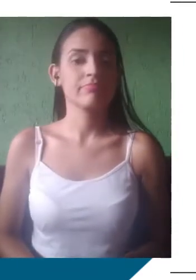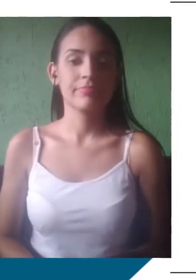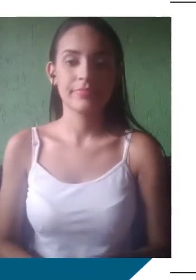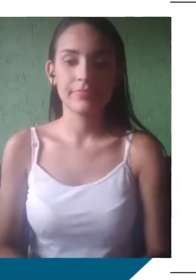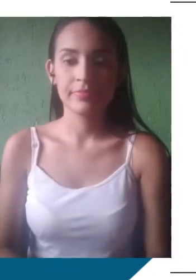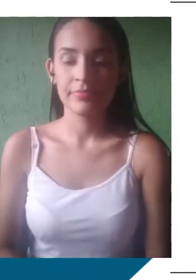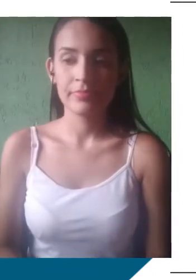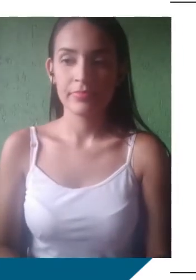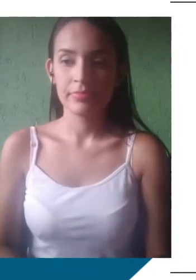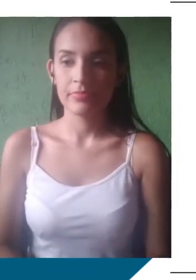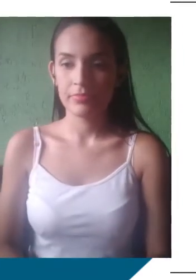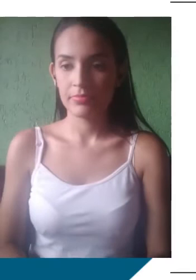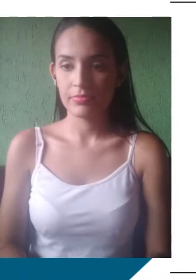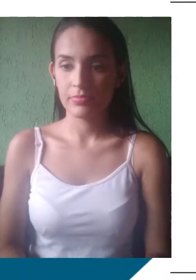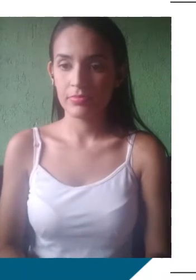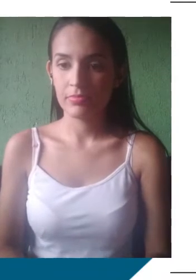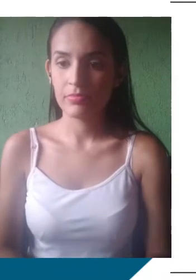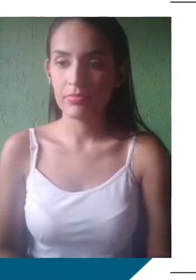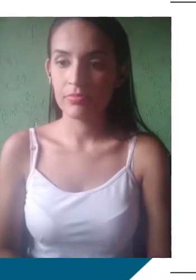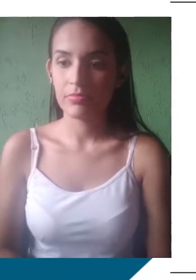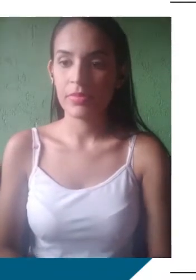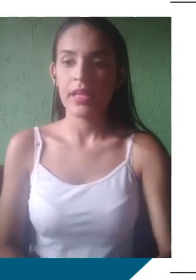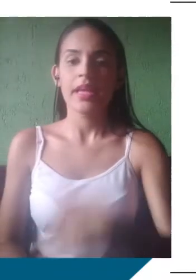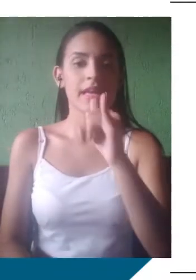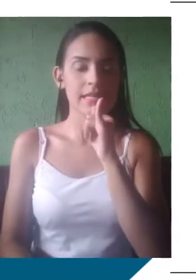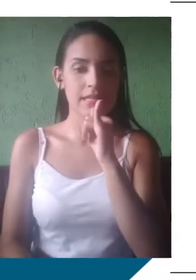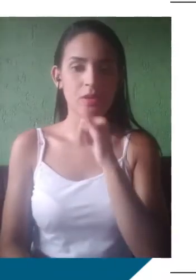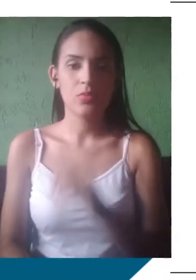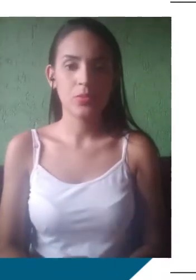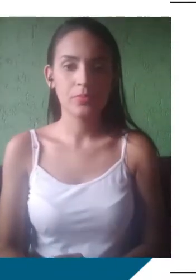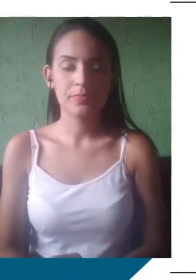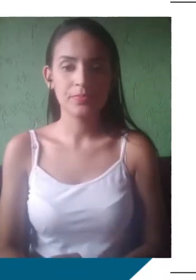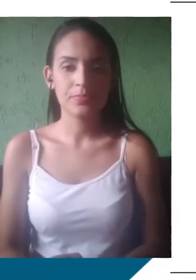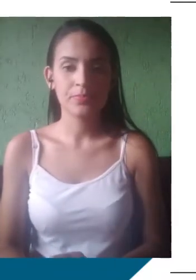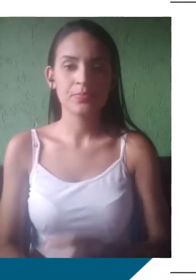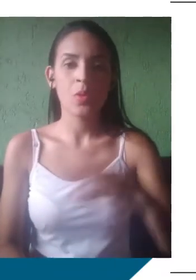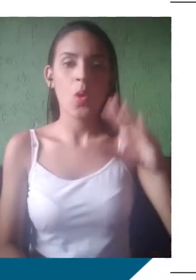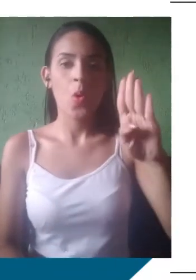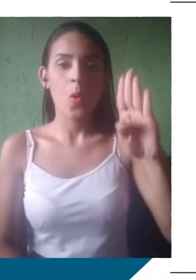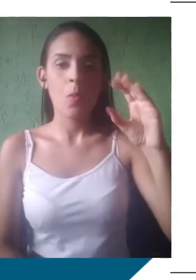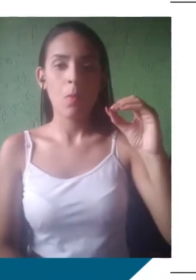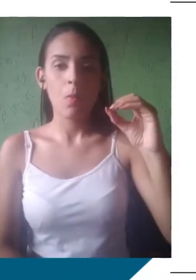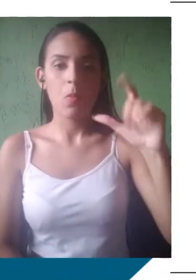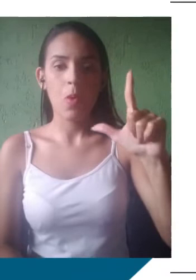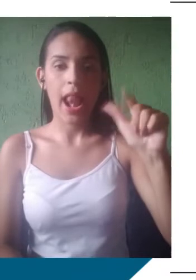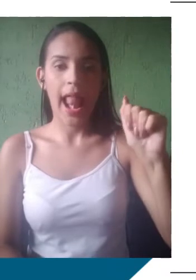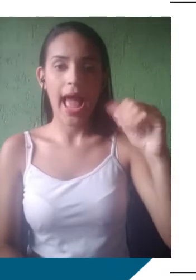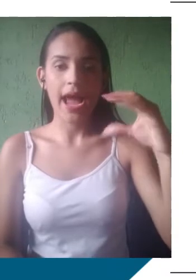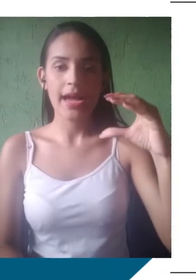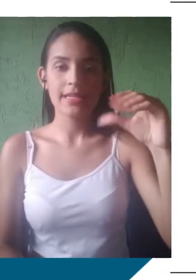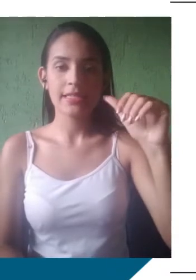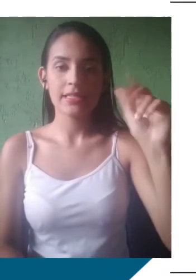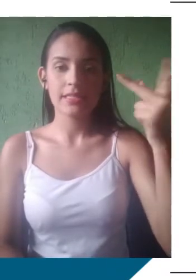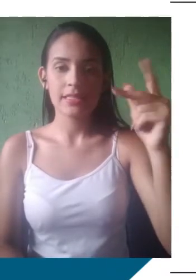o mesmo referente, formas lexicais diferentes, né? Por exemplo, bolacha e biscoito. Eu sou capixaba, né? Sou do Espírito Santo.